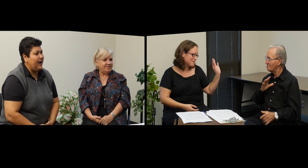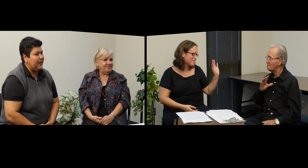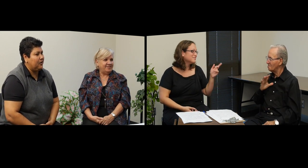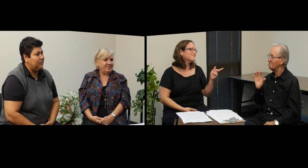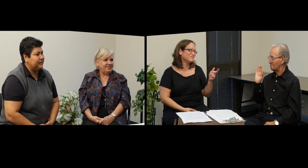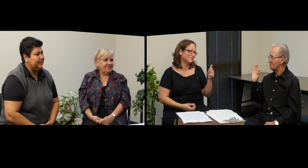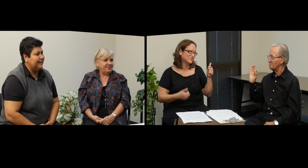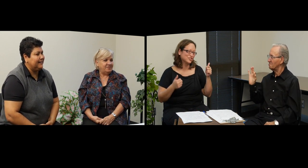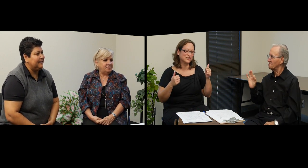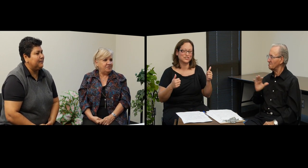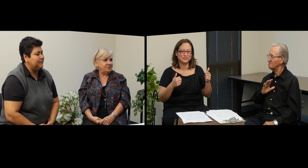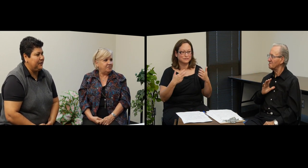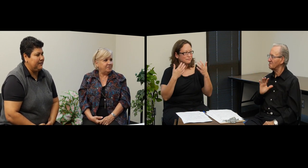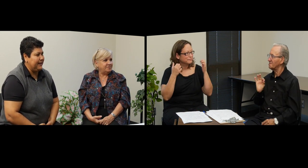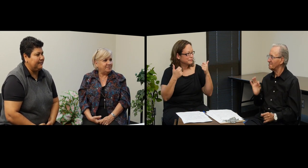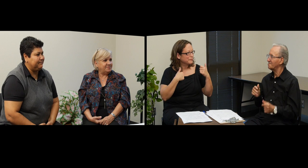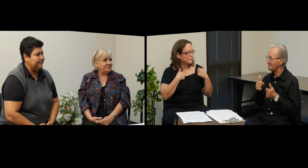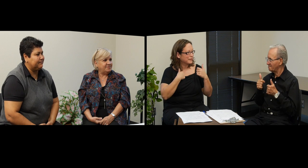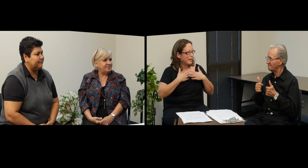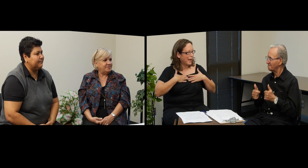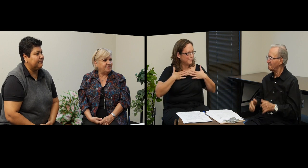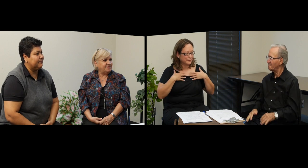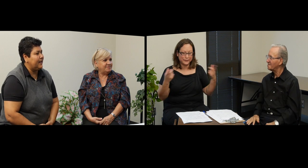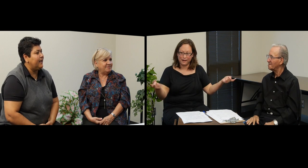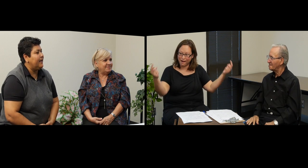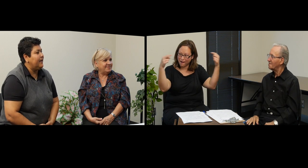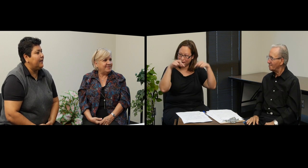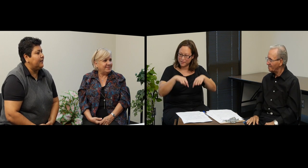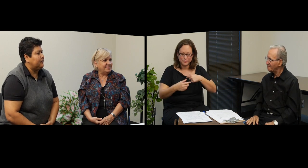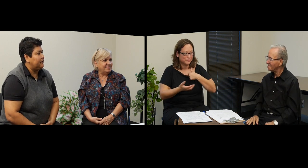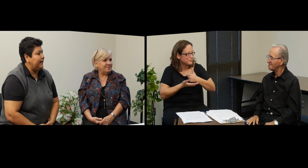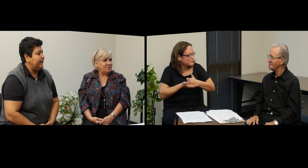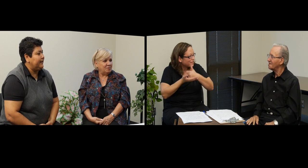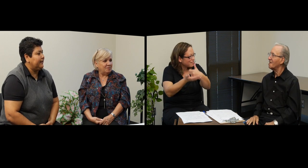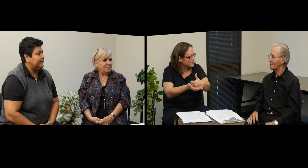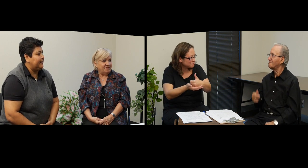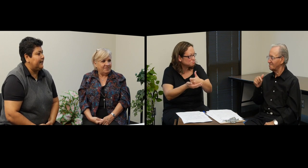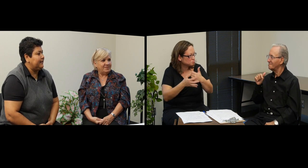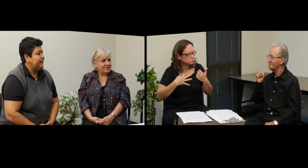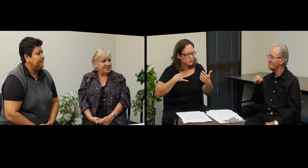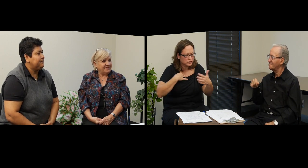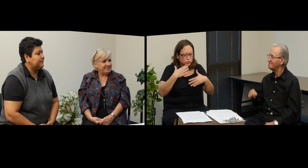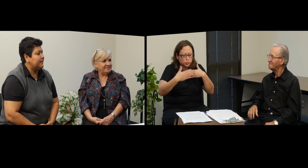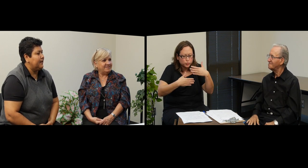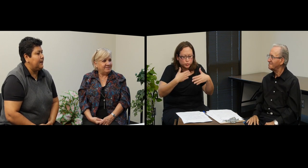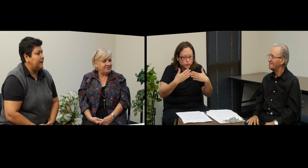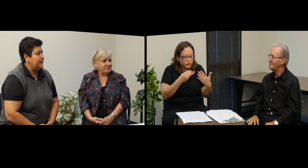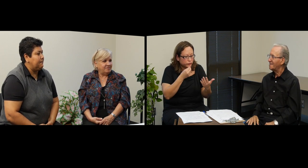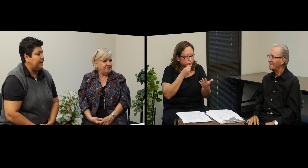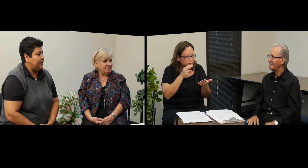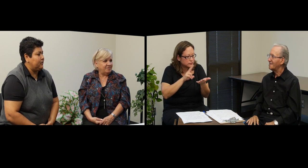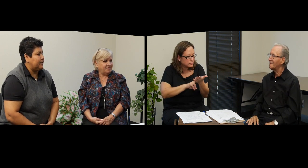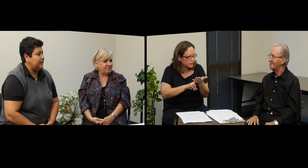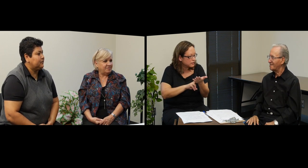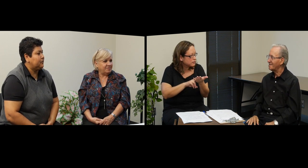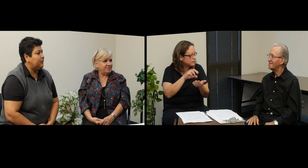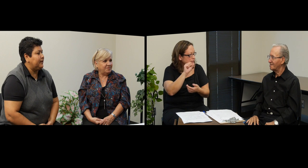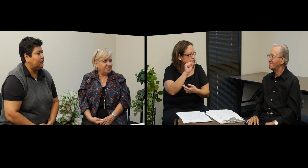¿Cómo está? Muy bien. Estoy alegre que están aquí para ayudarles con la